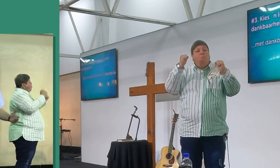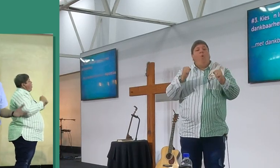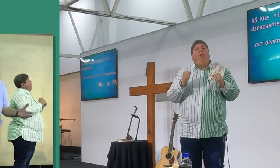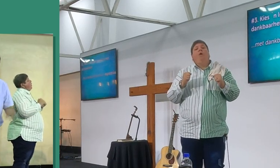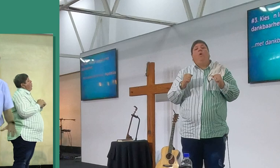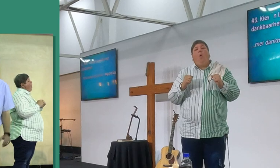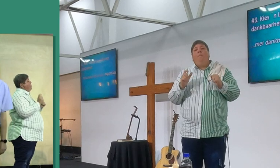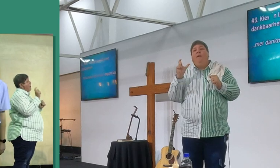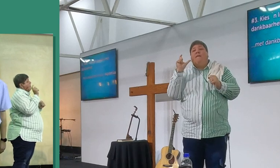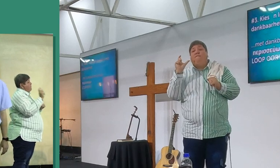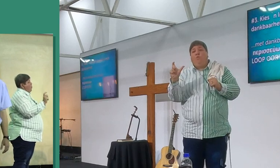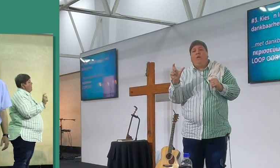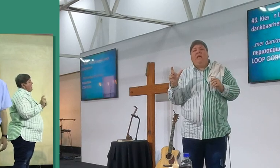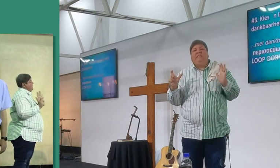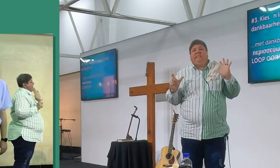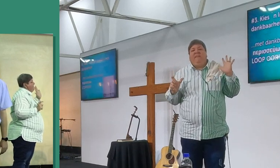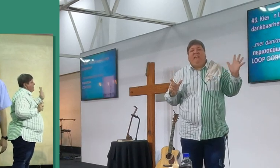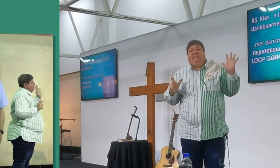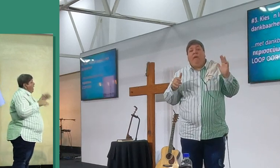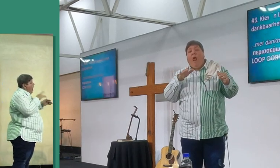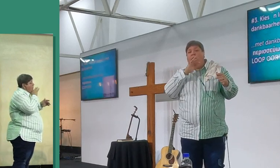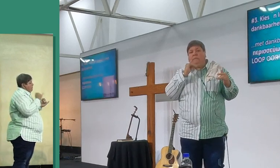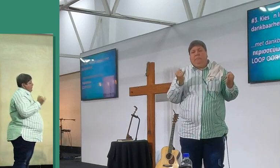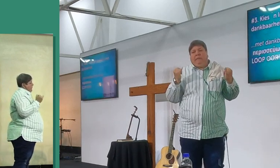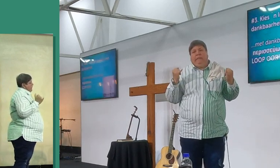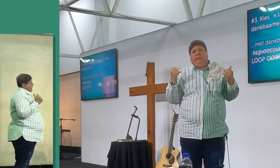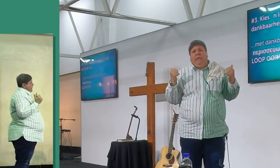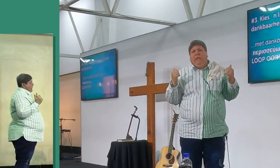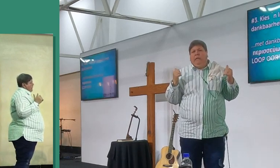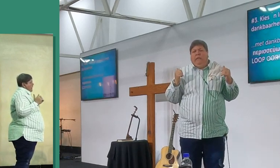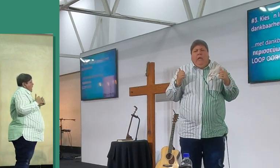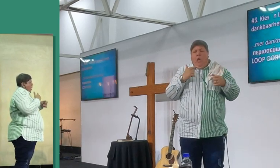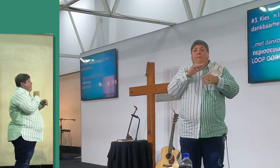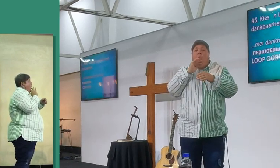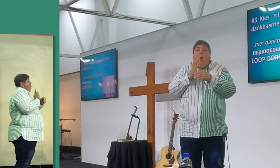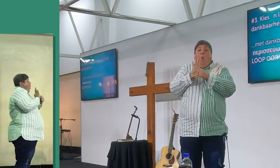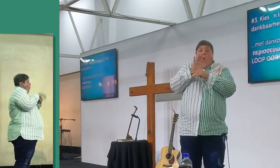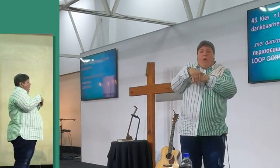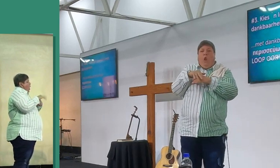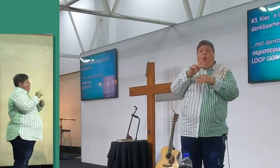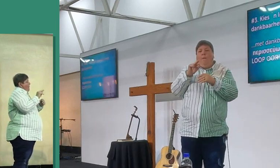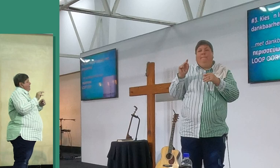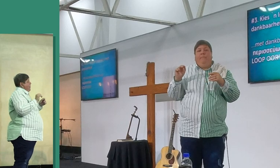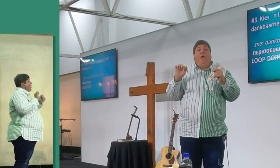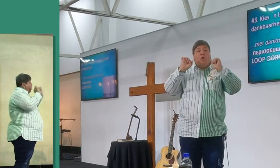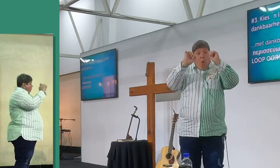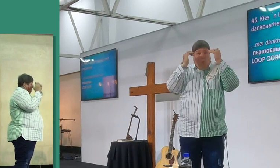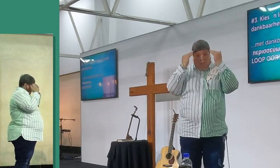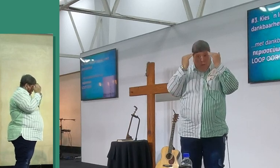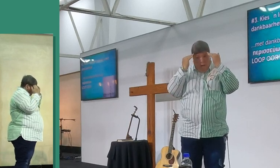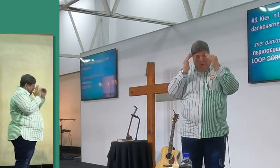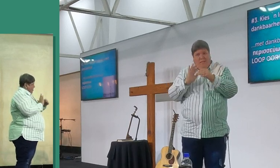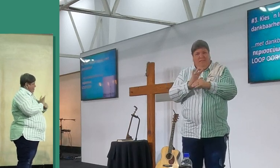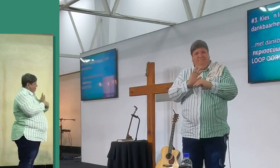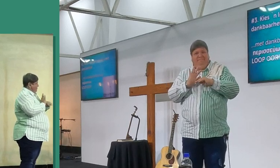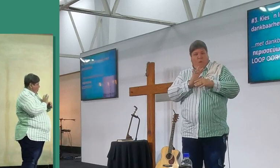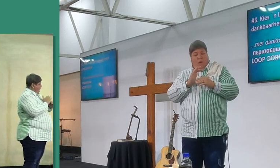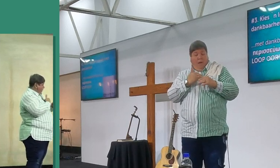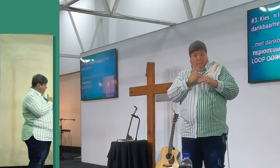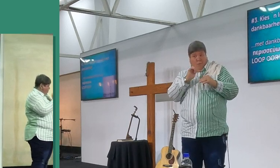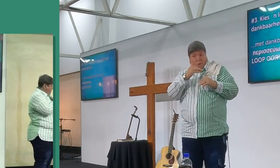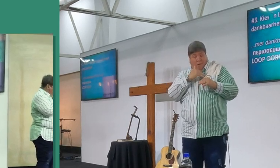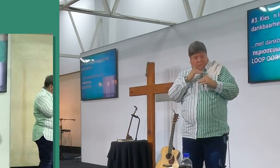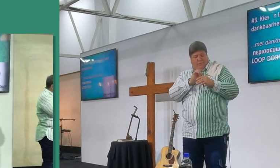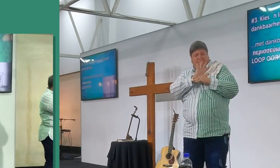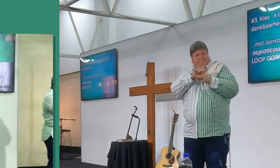woord, reddig woord te vertal in Afrikaans, dit beteken om oor te loop, jou dankbaarheid loop oor, dit bly nie net by jou nie, jou